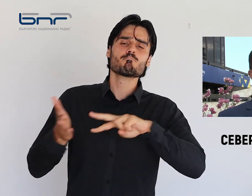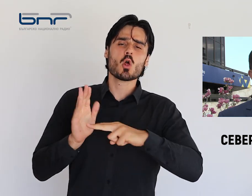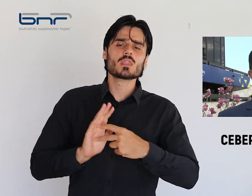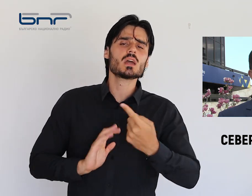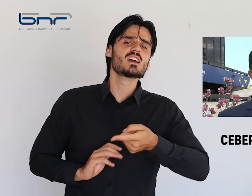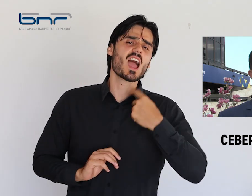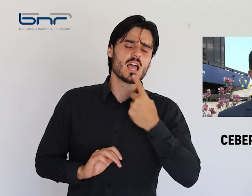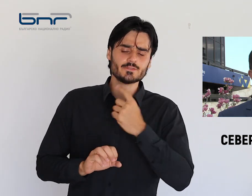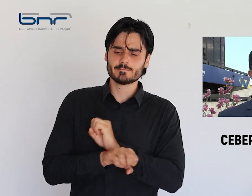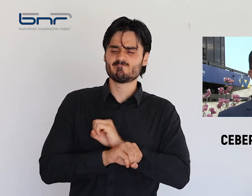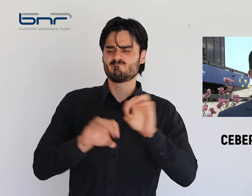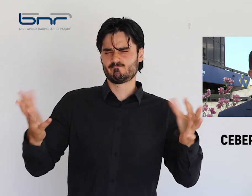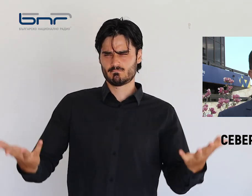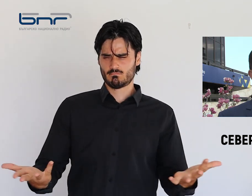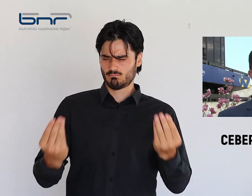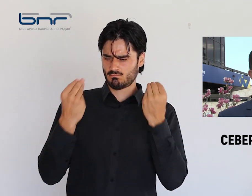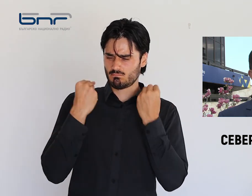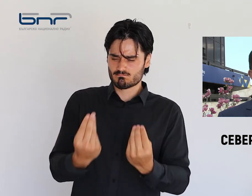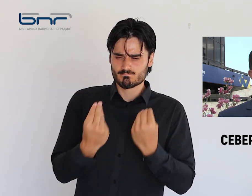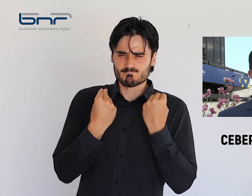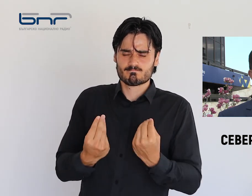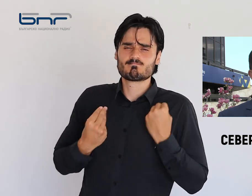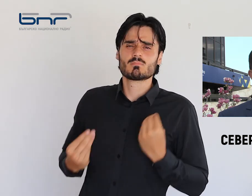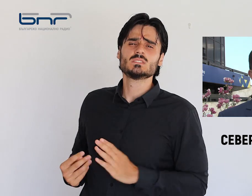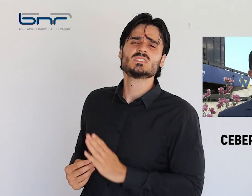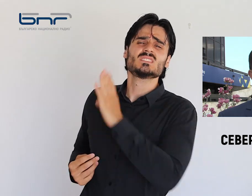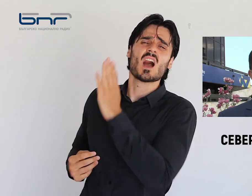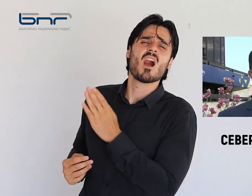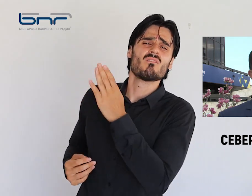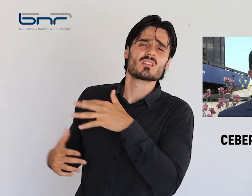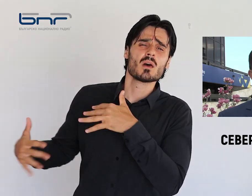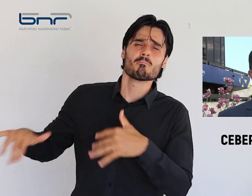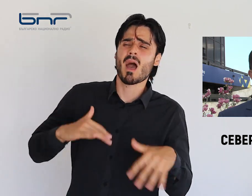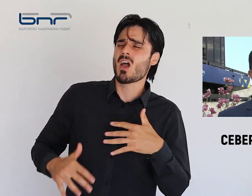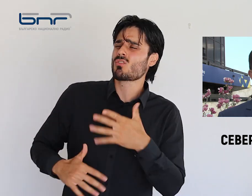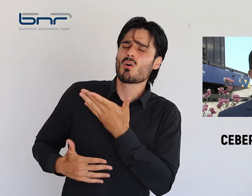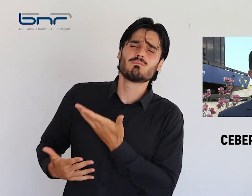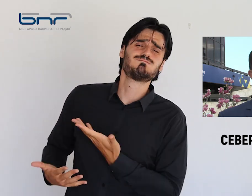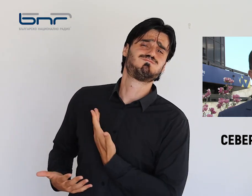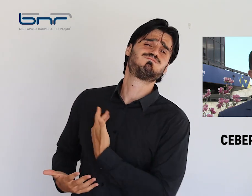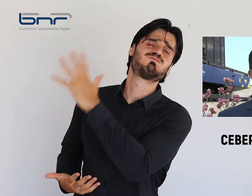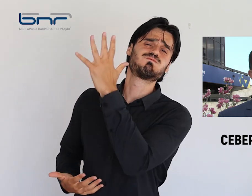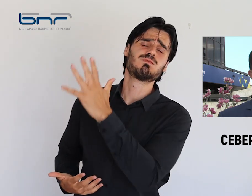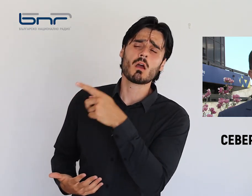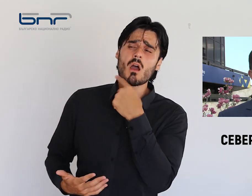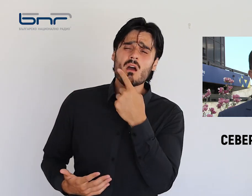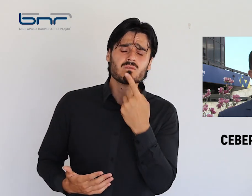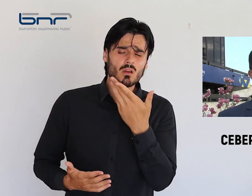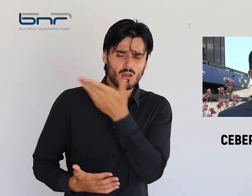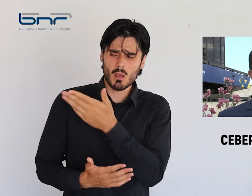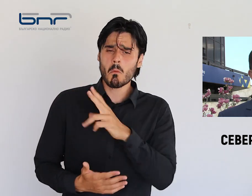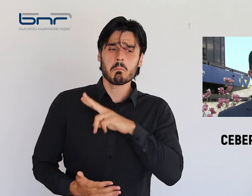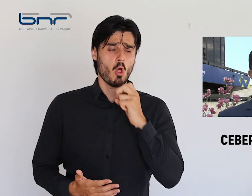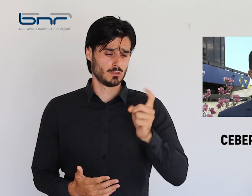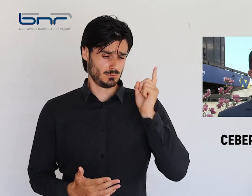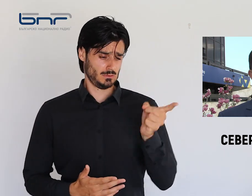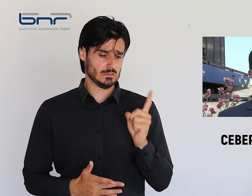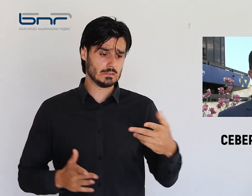Във фейсбук тя написа «Правителството на Северна Македония стигна ново дъно. Вътрешният министр нареди на полицията да започне